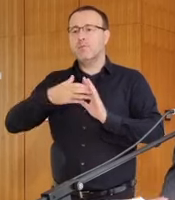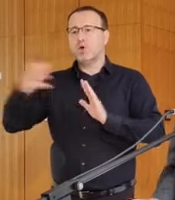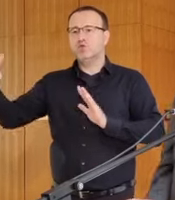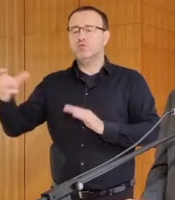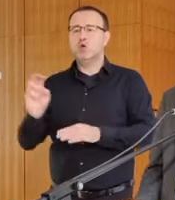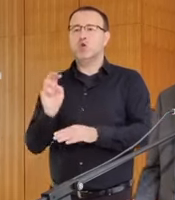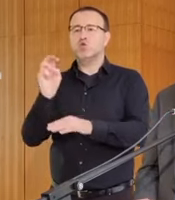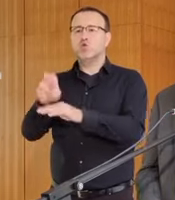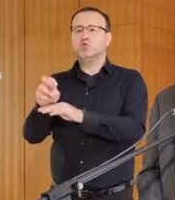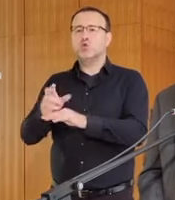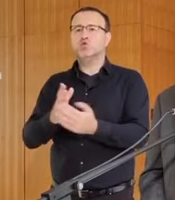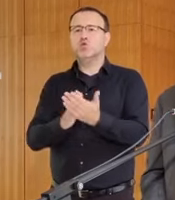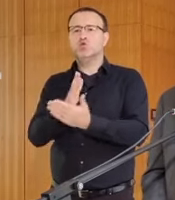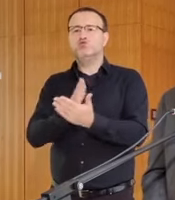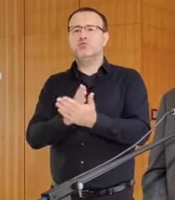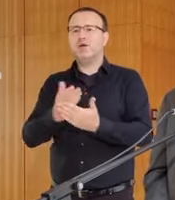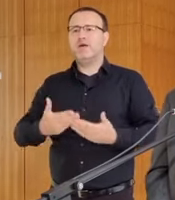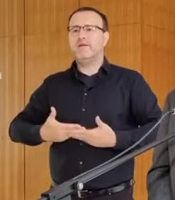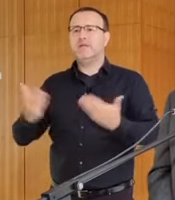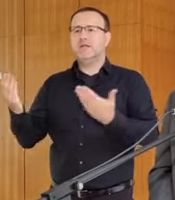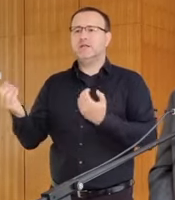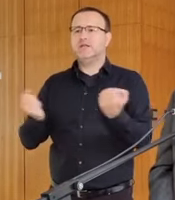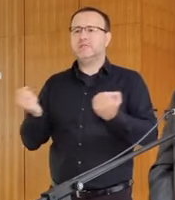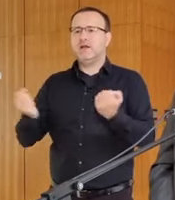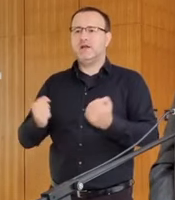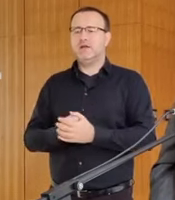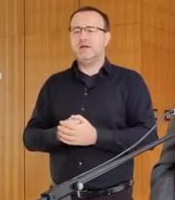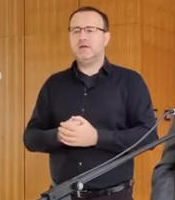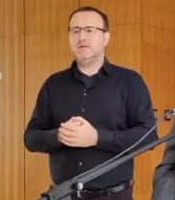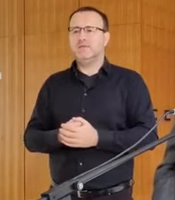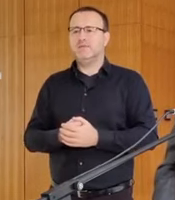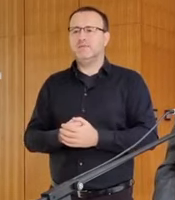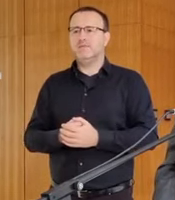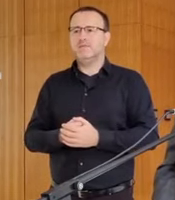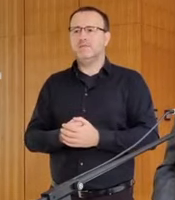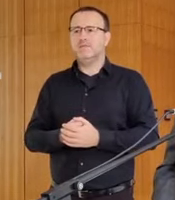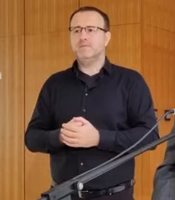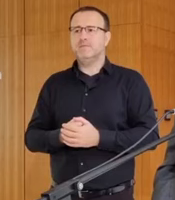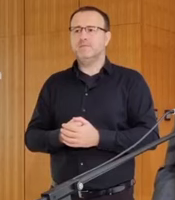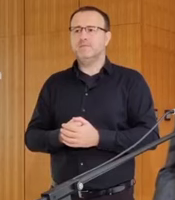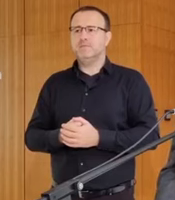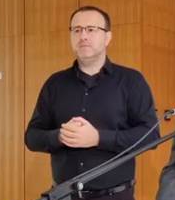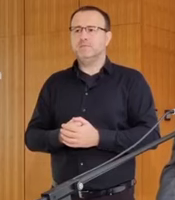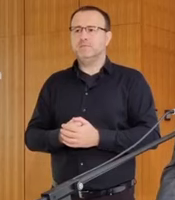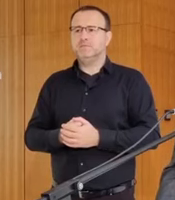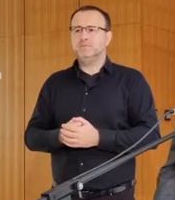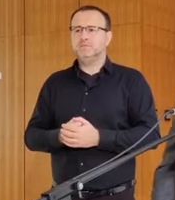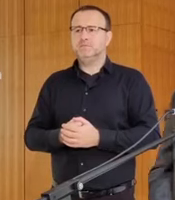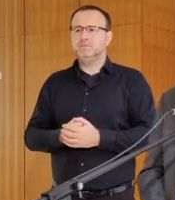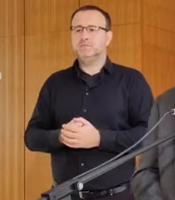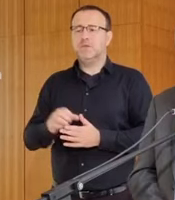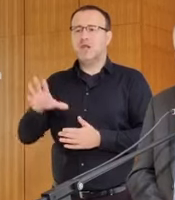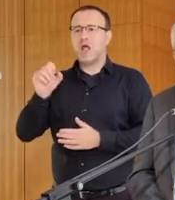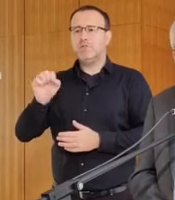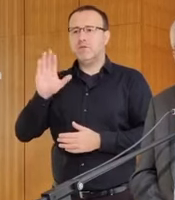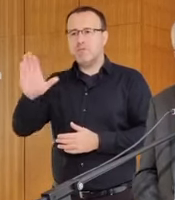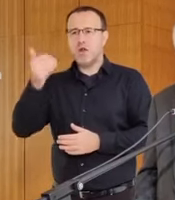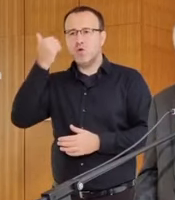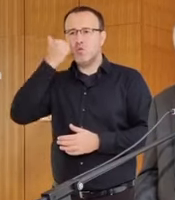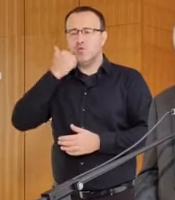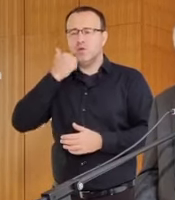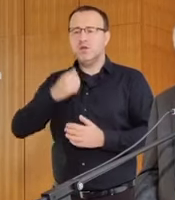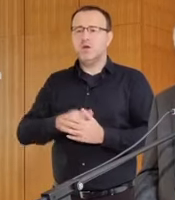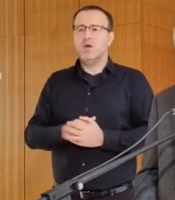dostupnosti slúžie verejnej správy, tak aby mali občania